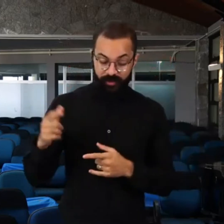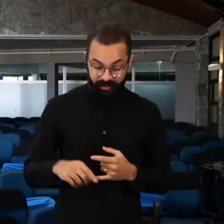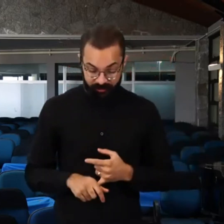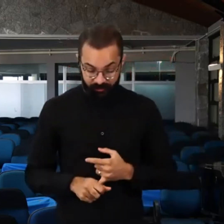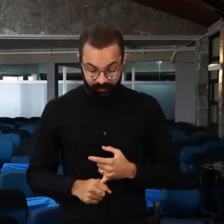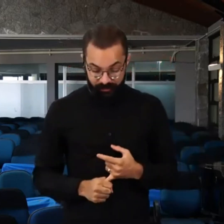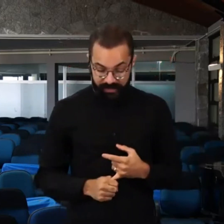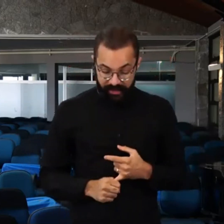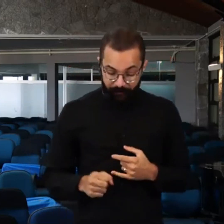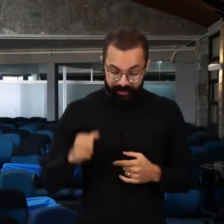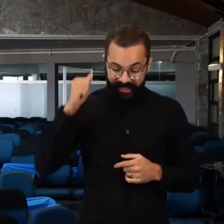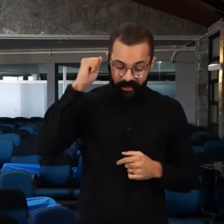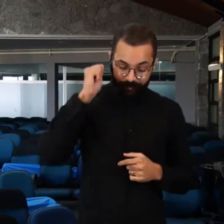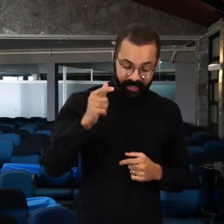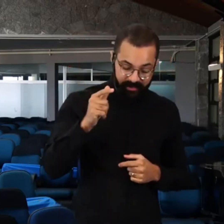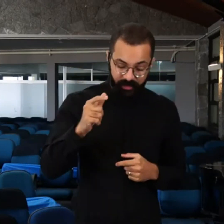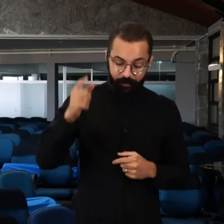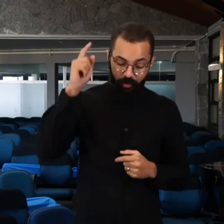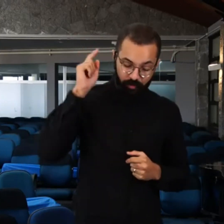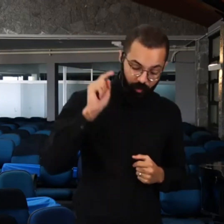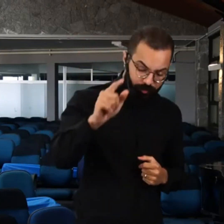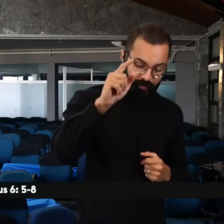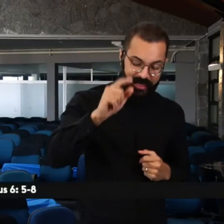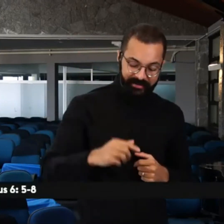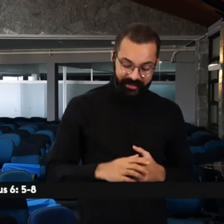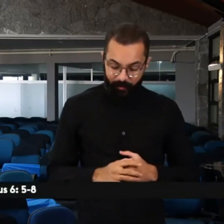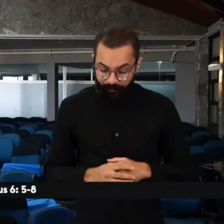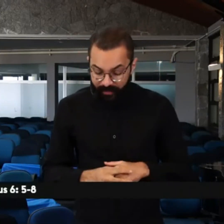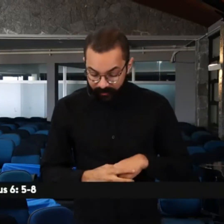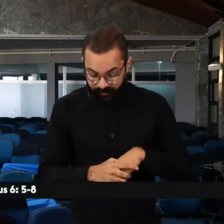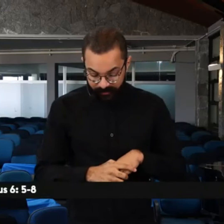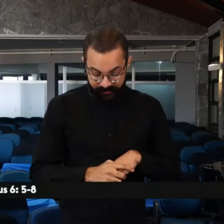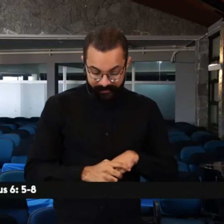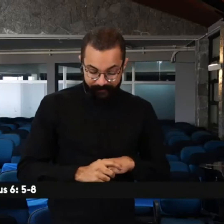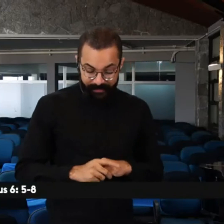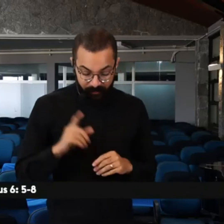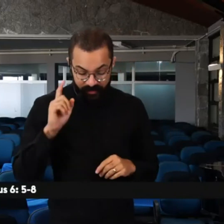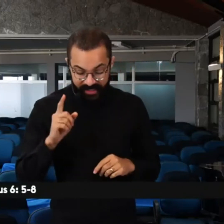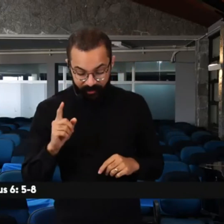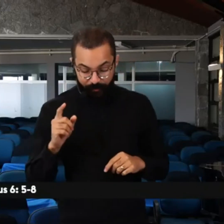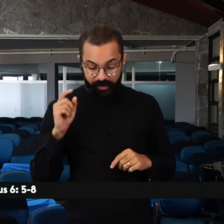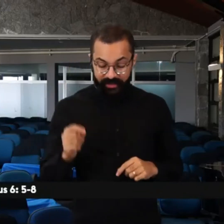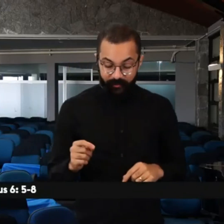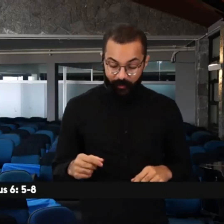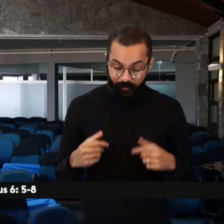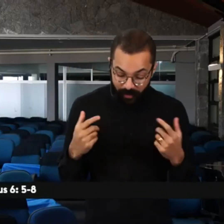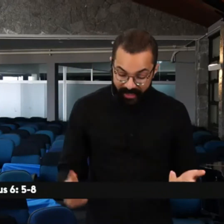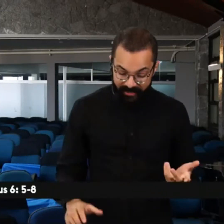gentios, porque eles pensam que por muito falar serão ouvidos. Não sejam, portanto, como eles,